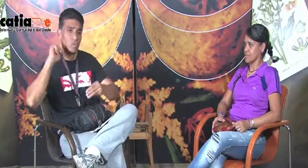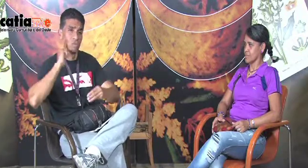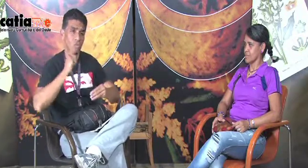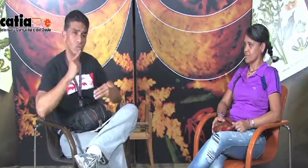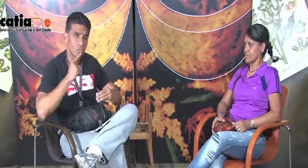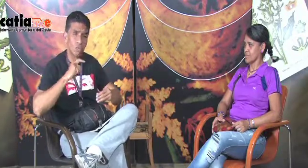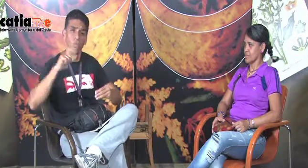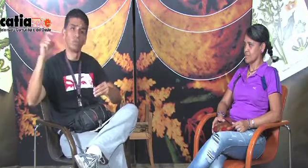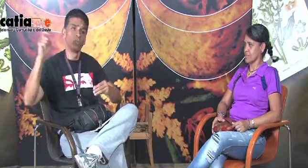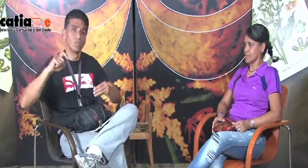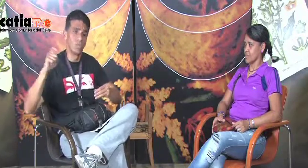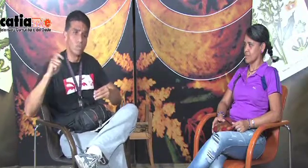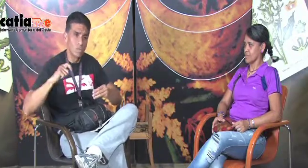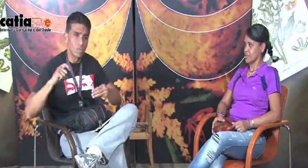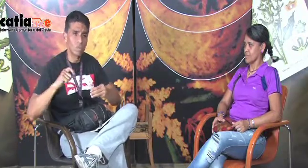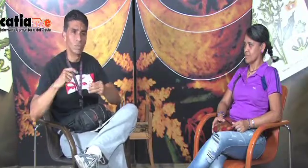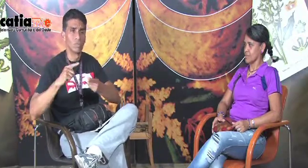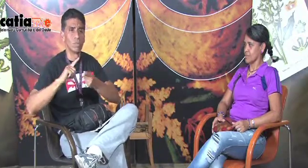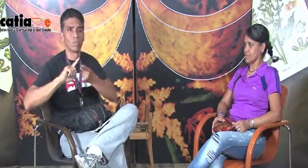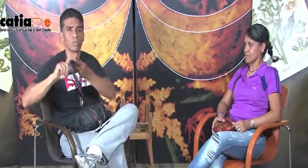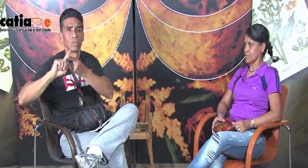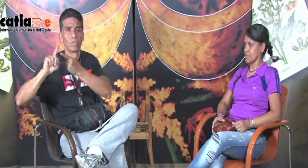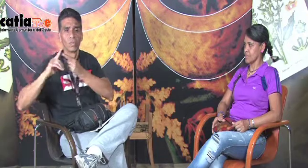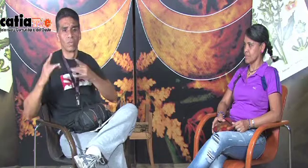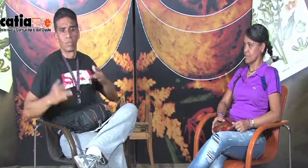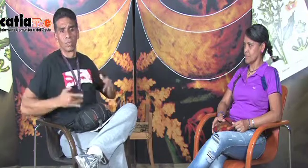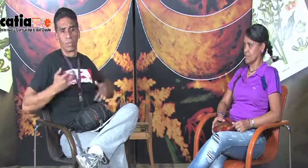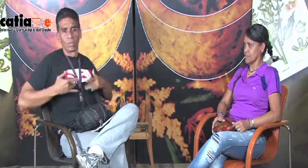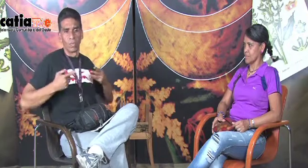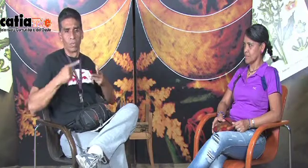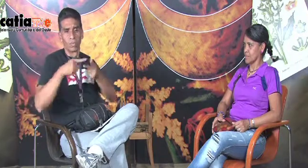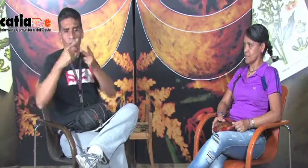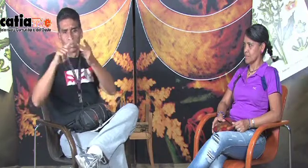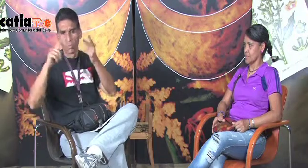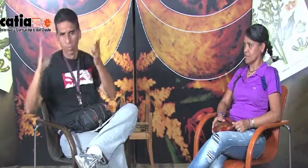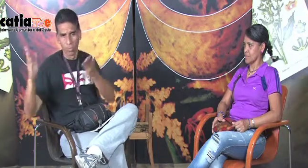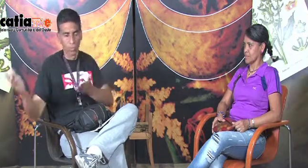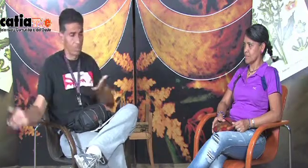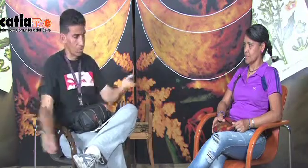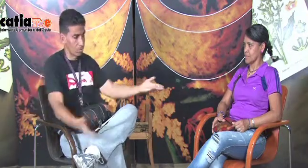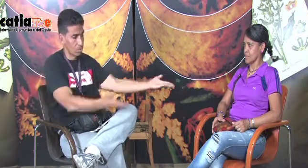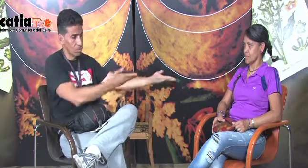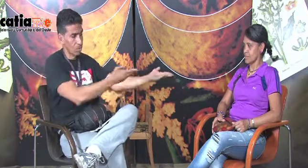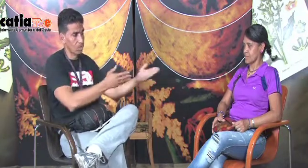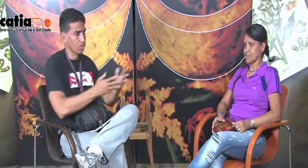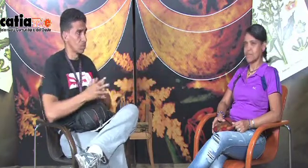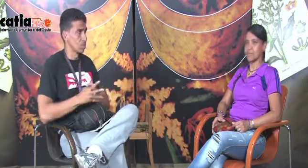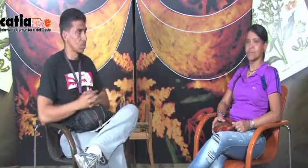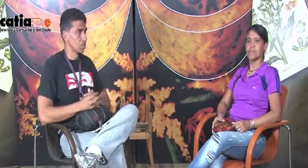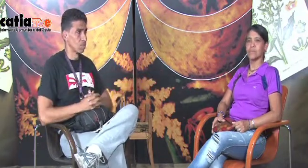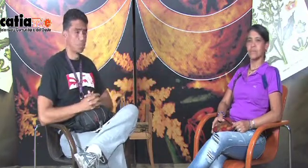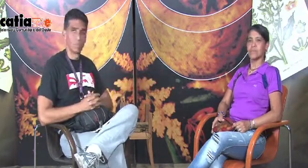Porque como dicen, juntos podemos más, con las necesidades y todas aquellas cosas que necesita la comunidad.